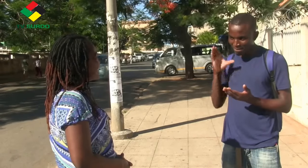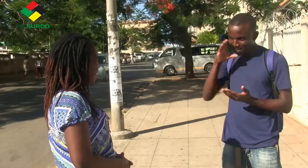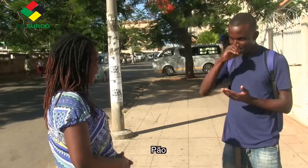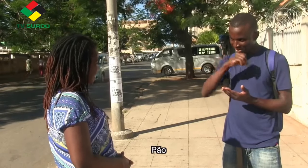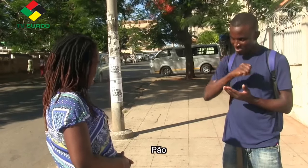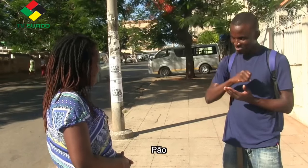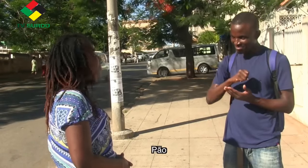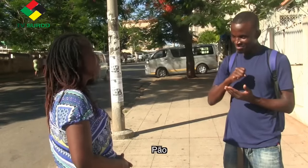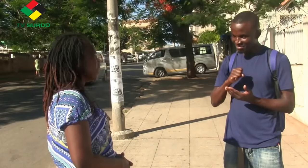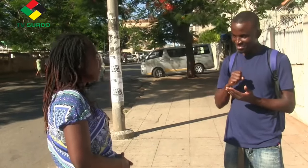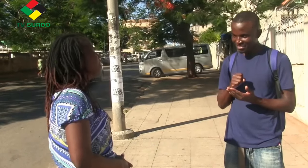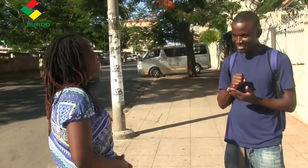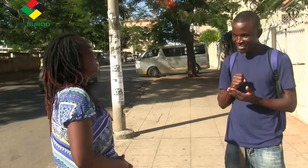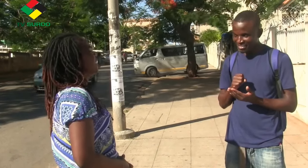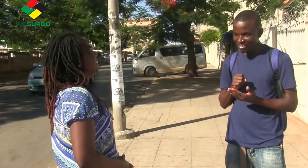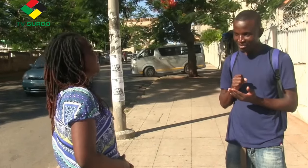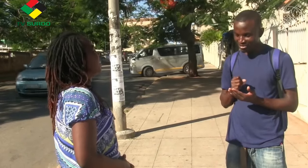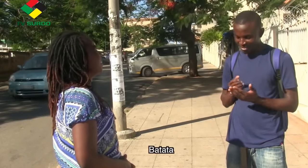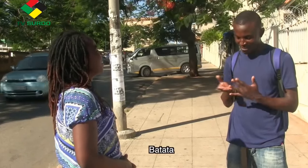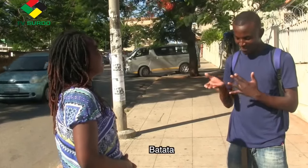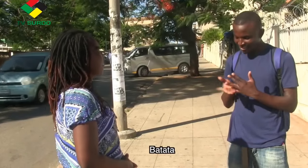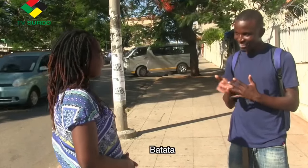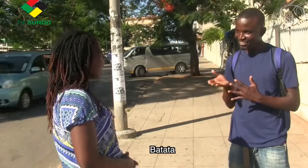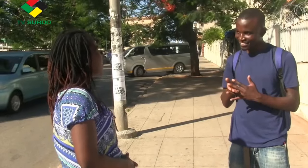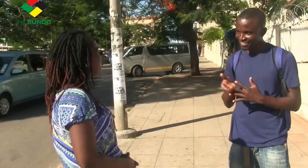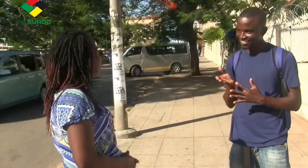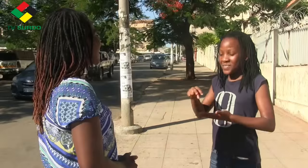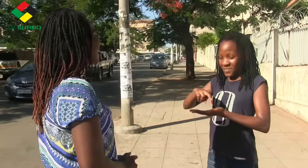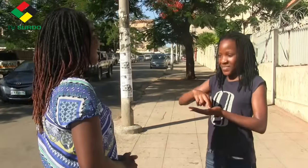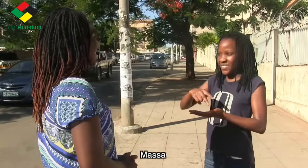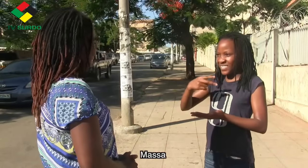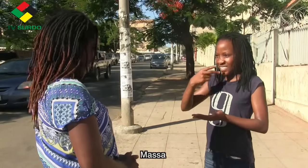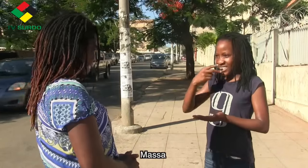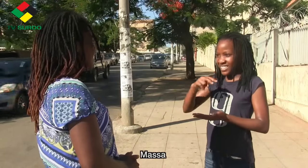Pão. Batata. Aça.